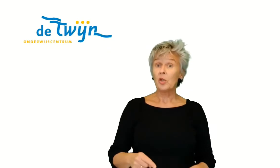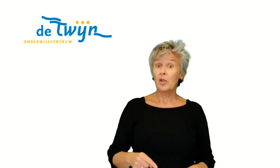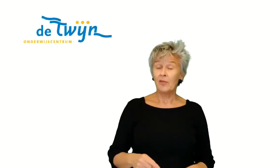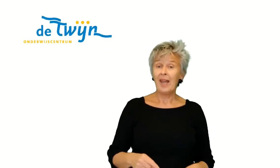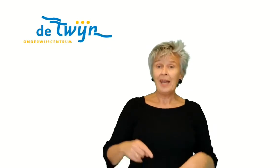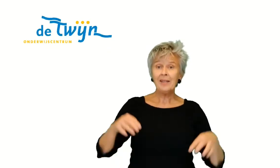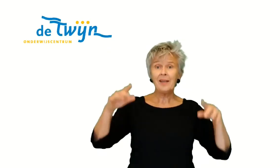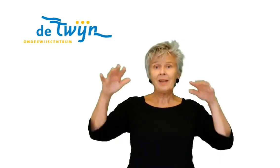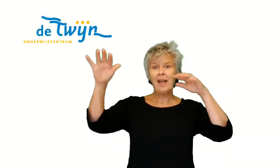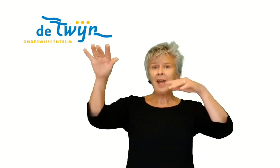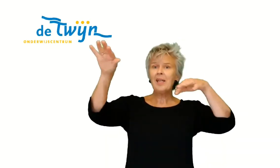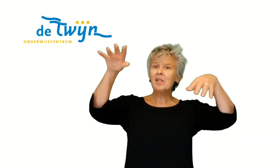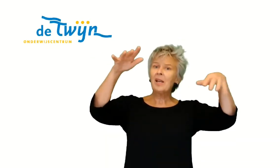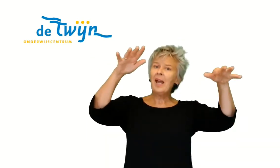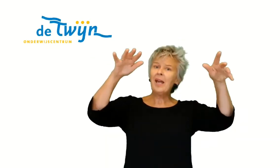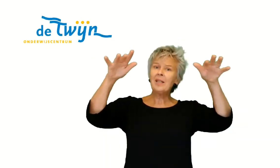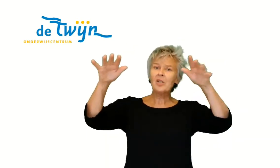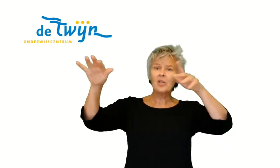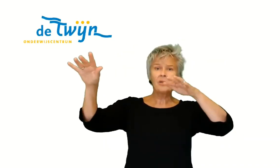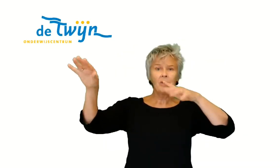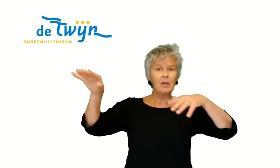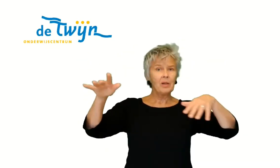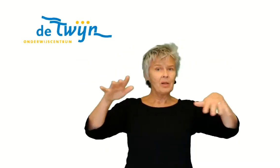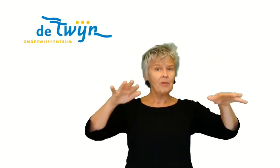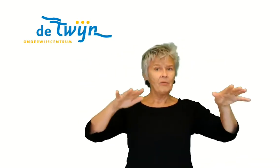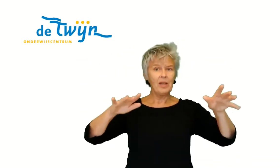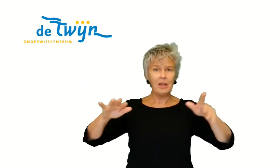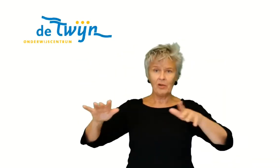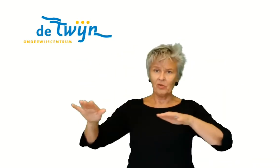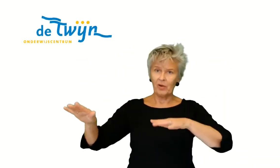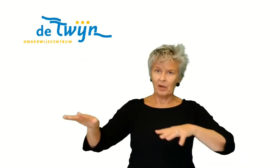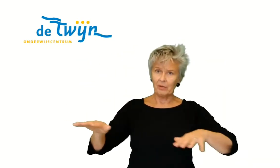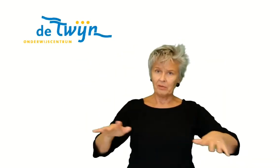kwijt. En dan ga je ze laat je ze weer dwarrelen.